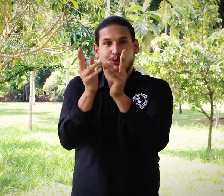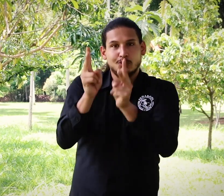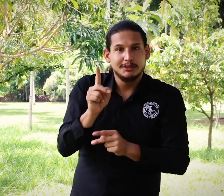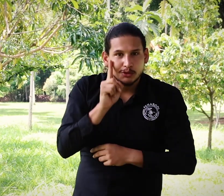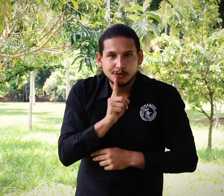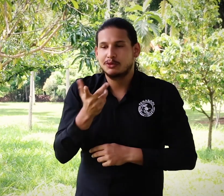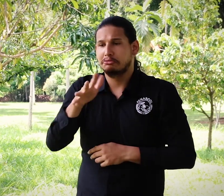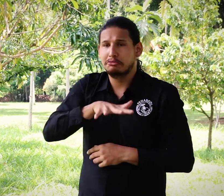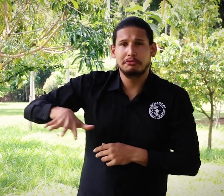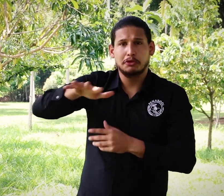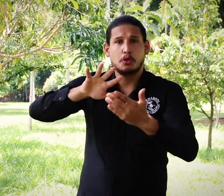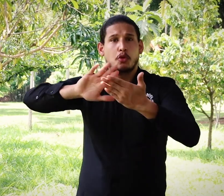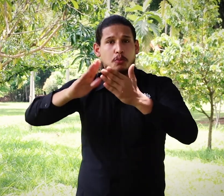sordos y comunidad general,